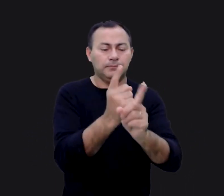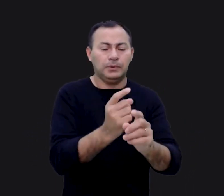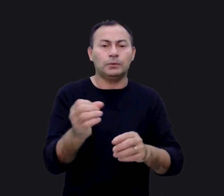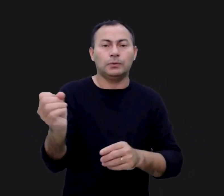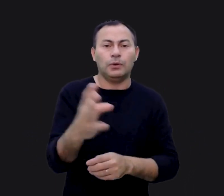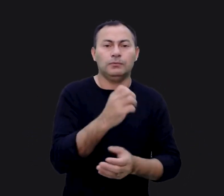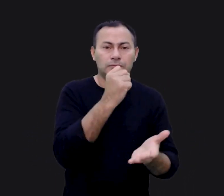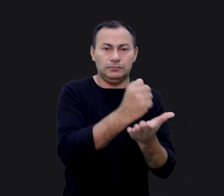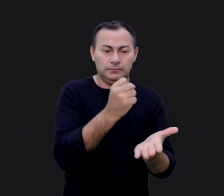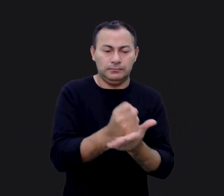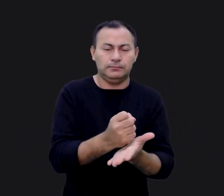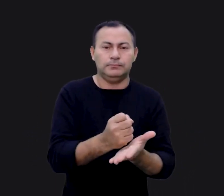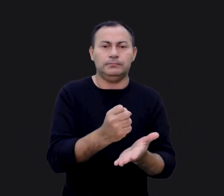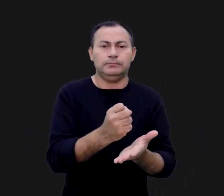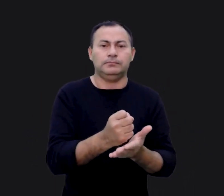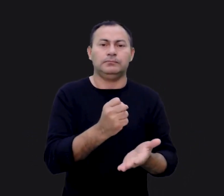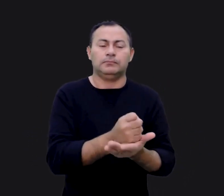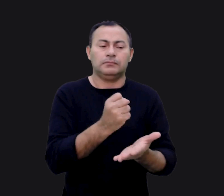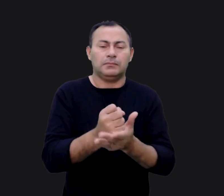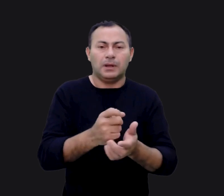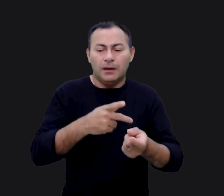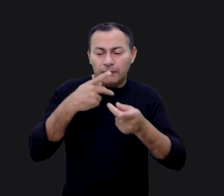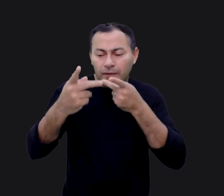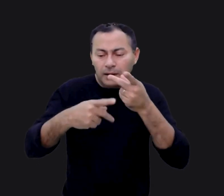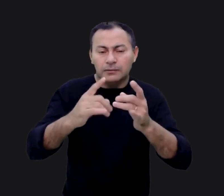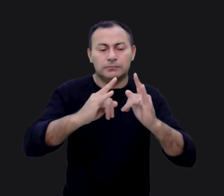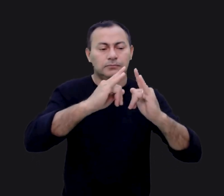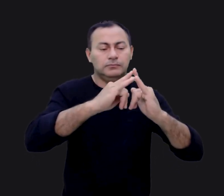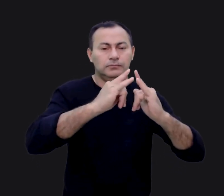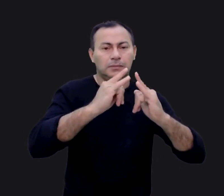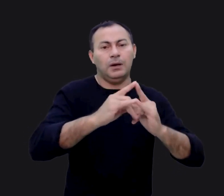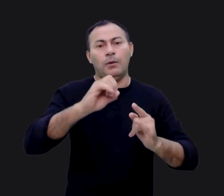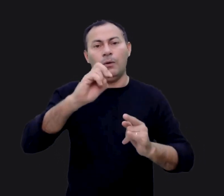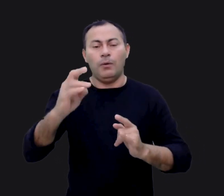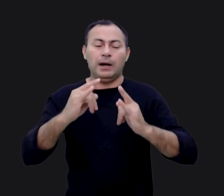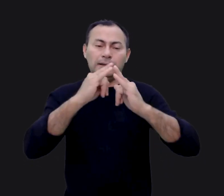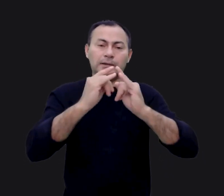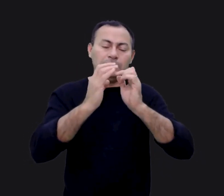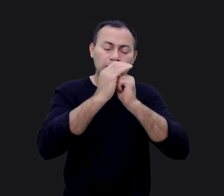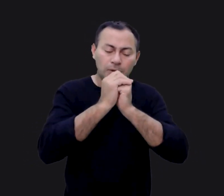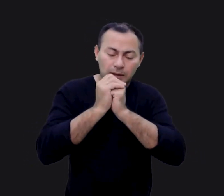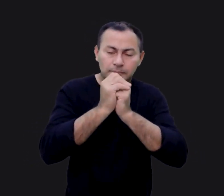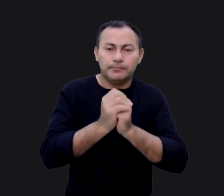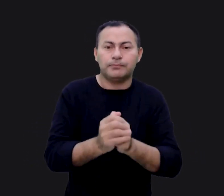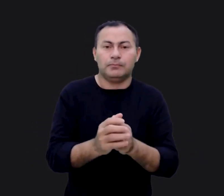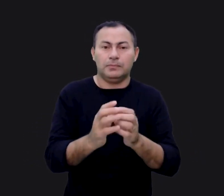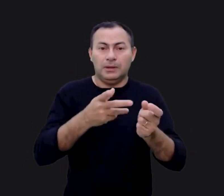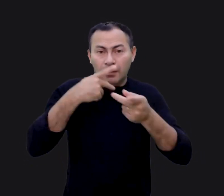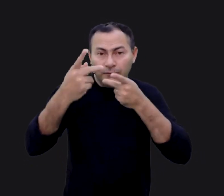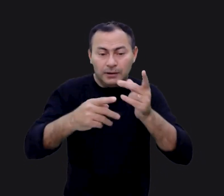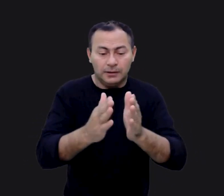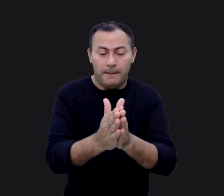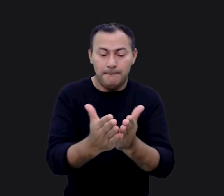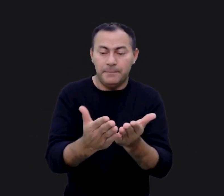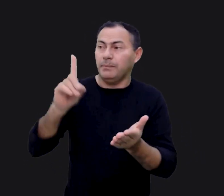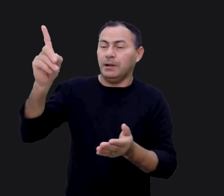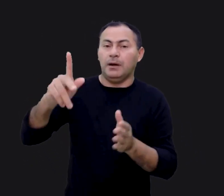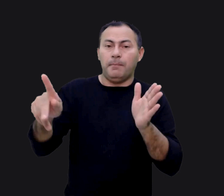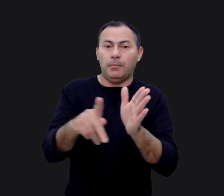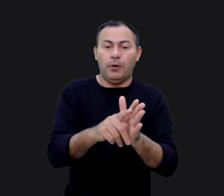encontrar no Novo Testamento, comentários sobre o tabernáculo ou a tenda de adoração. O grande comentário da Bíblia é